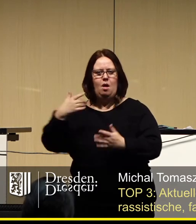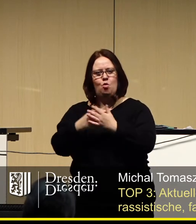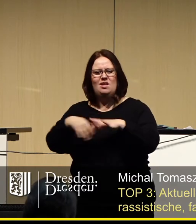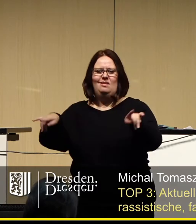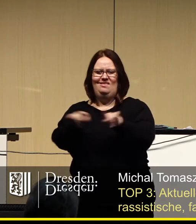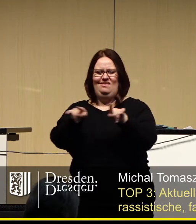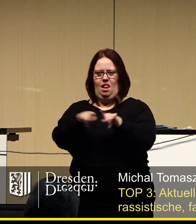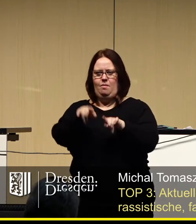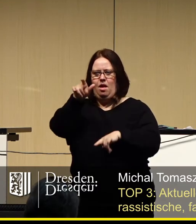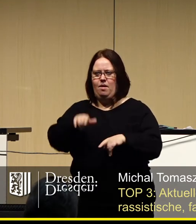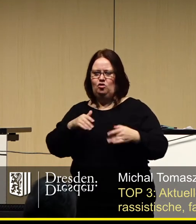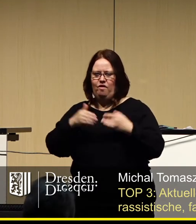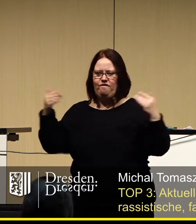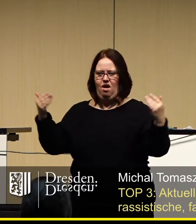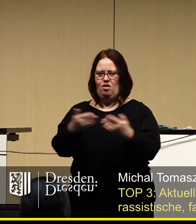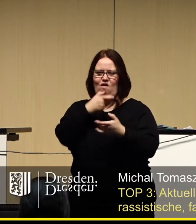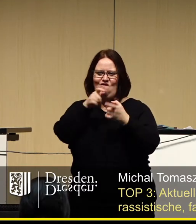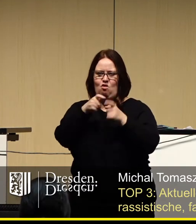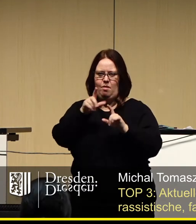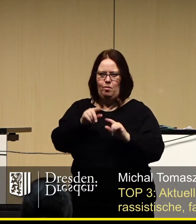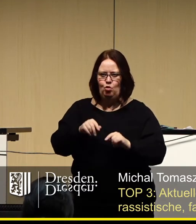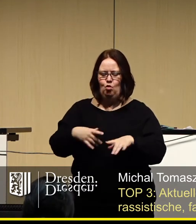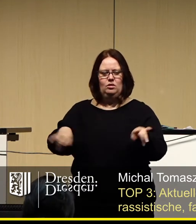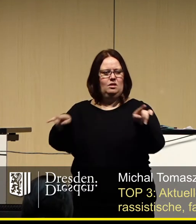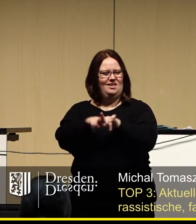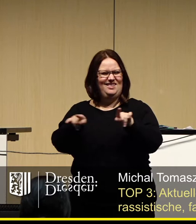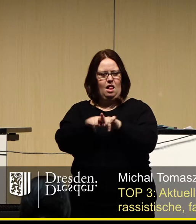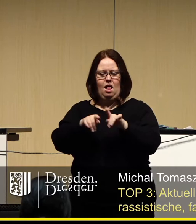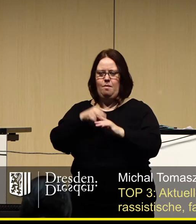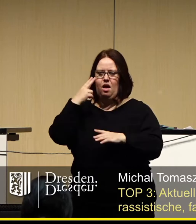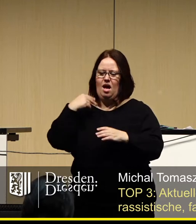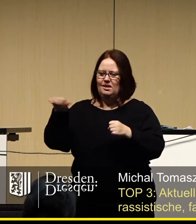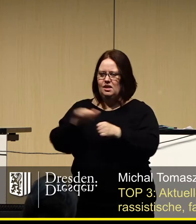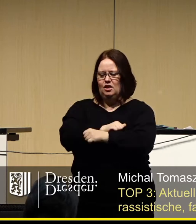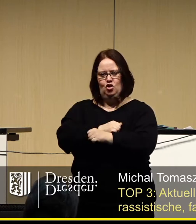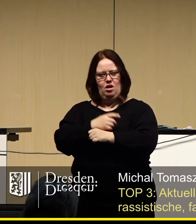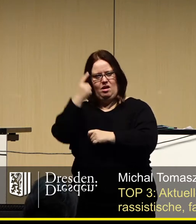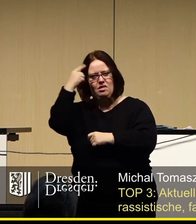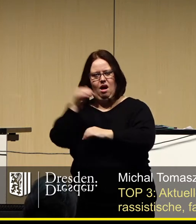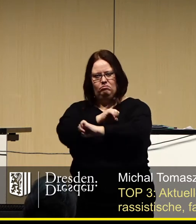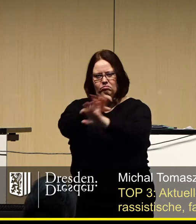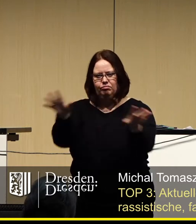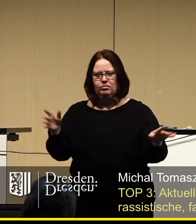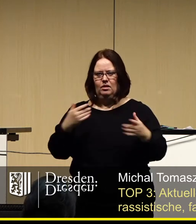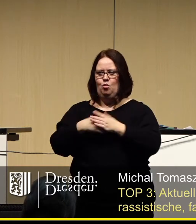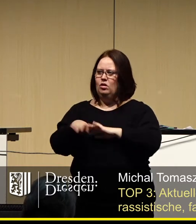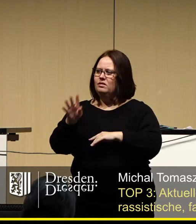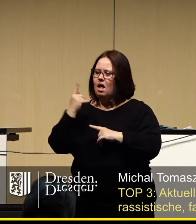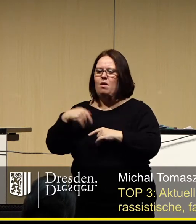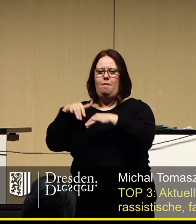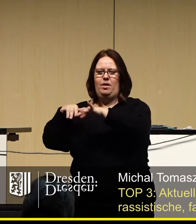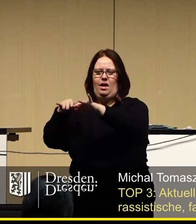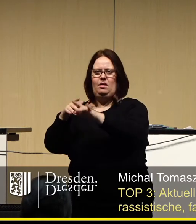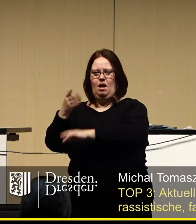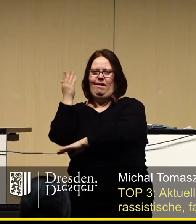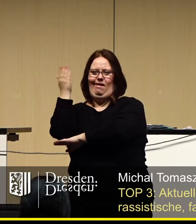derselben menschenverachtenden Vokabulars, verbreiteten dasselbe rassistische Gedankengut in sozialen Medien wie die Redner der Pegida-Kundgebung,